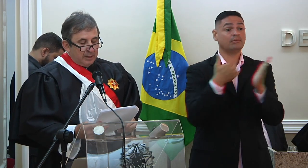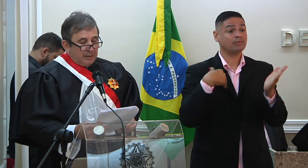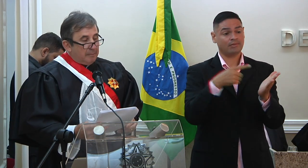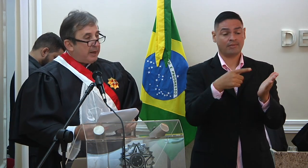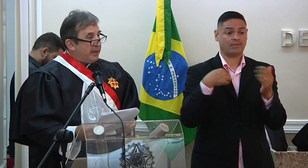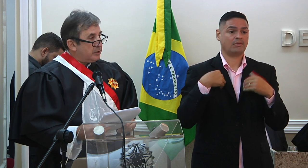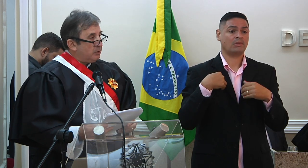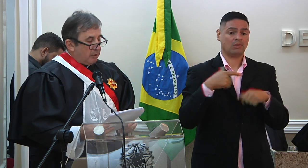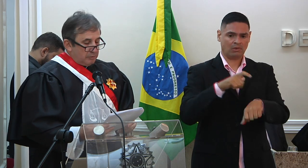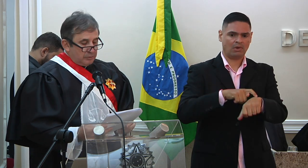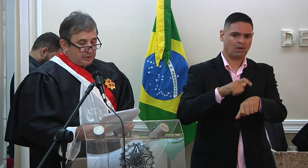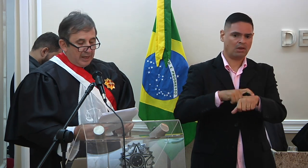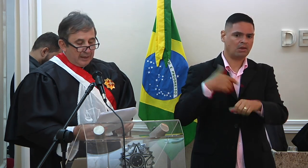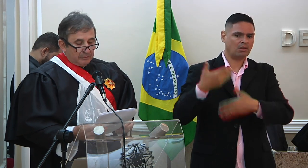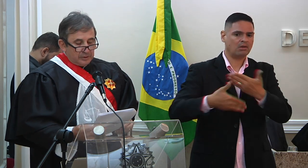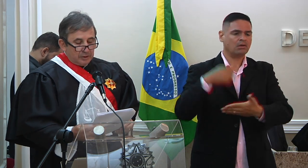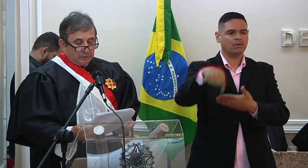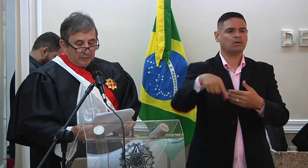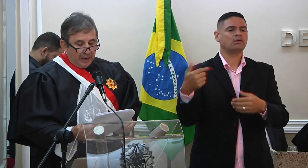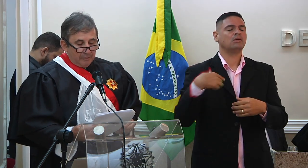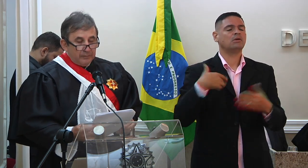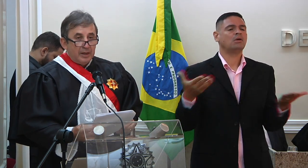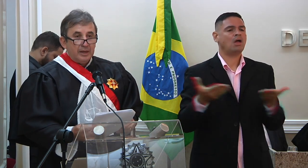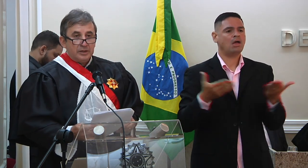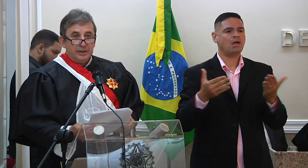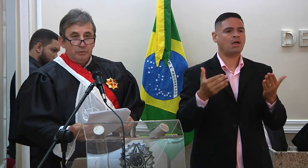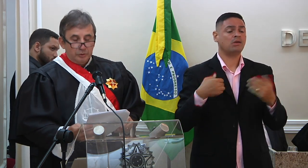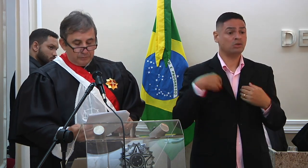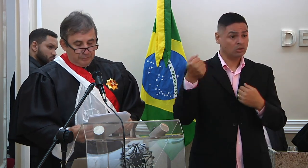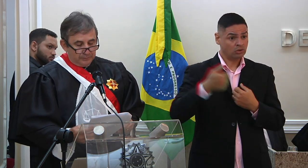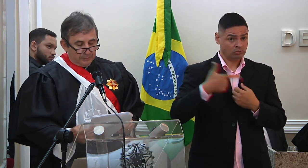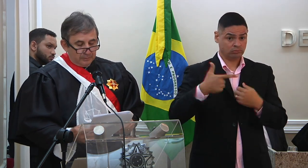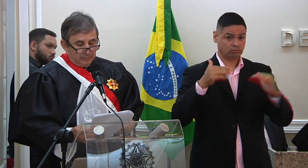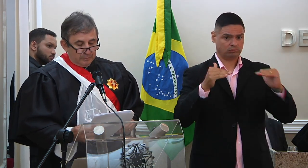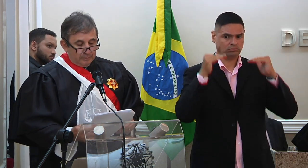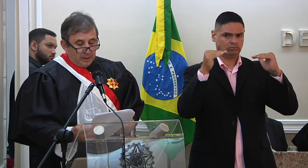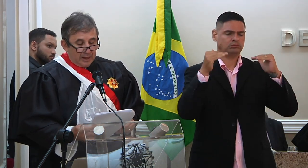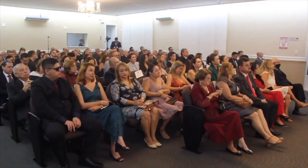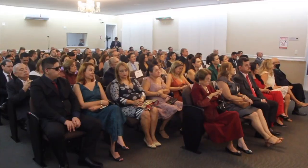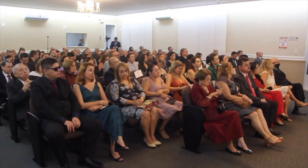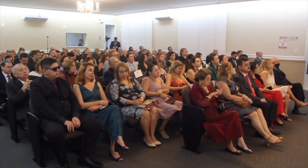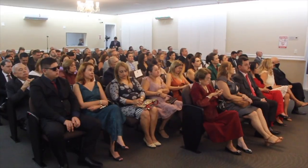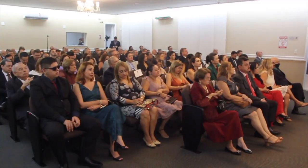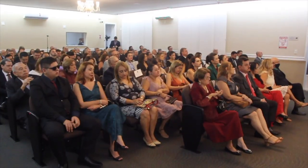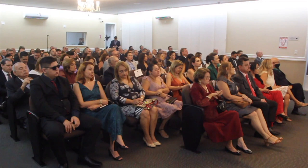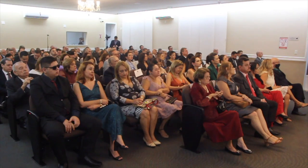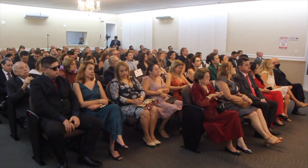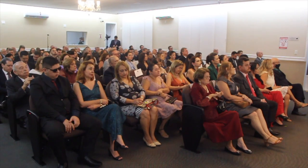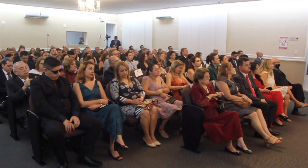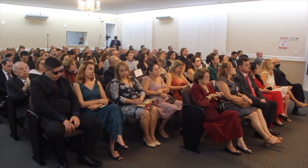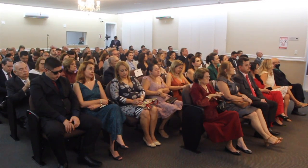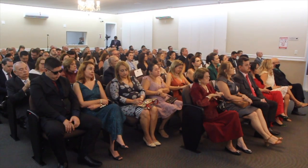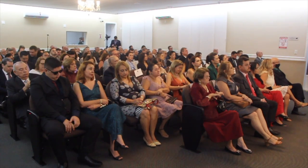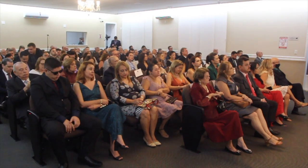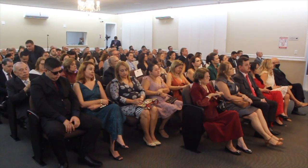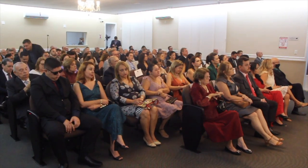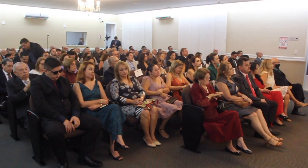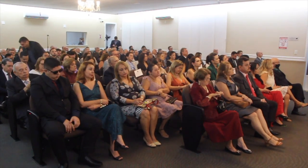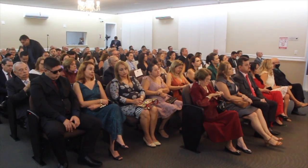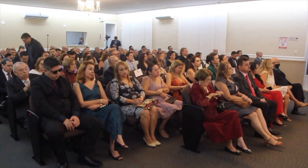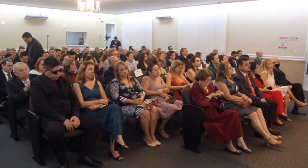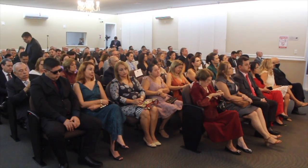Antiguidade para este órgão judiciário de segundo grau em janeiro último. Em todos os cargos que exerceu,